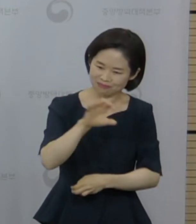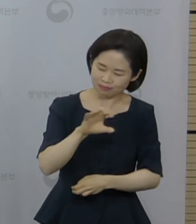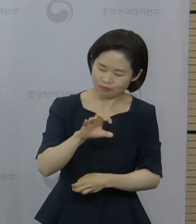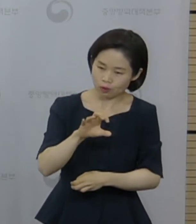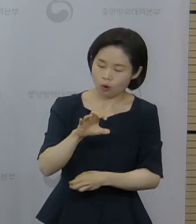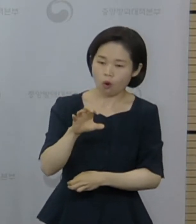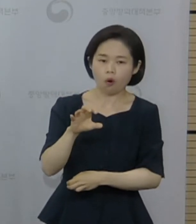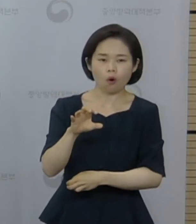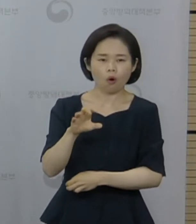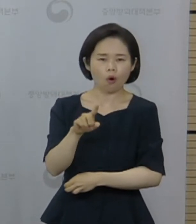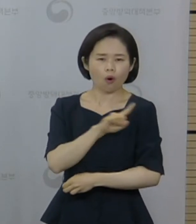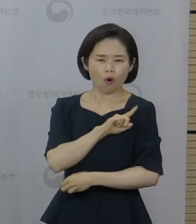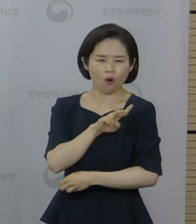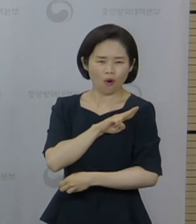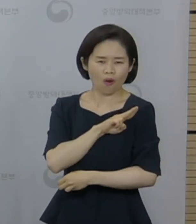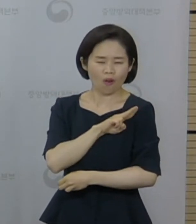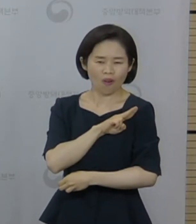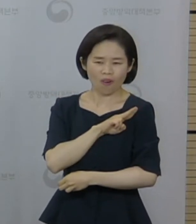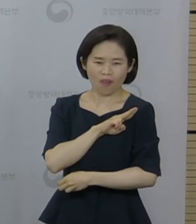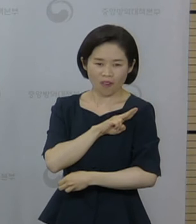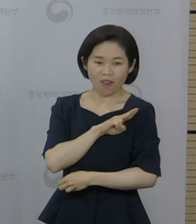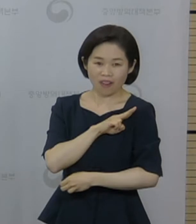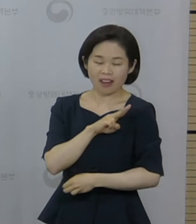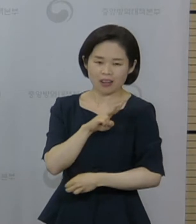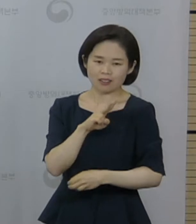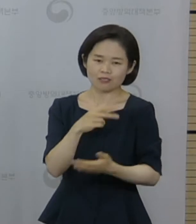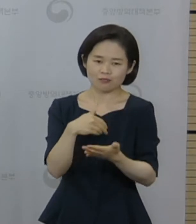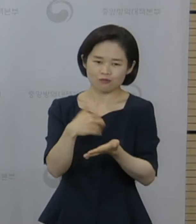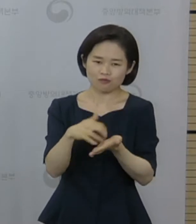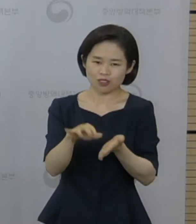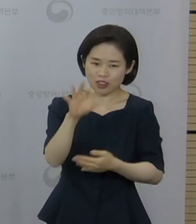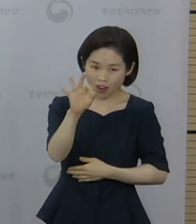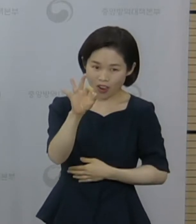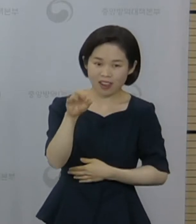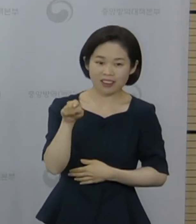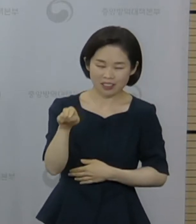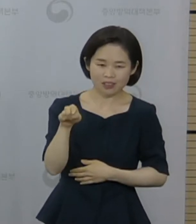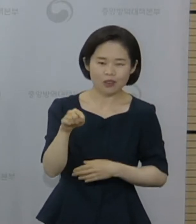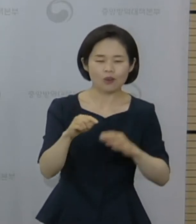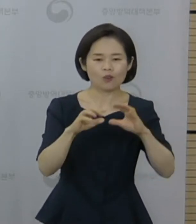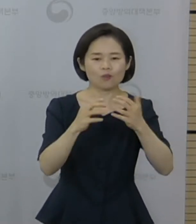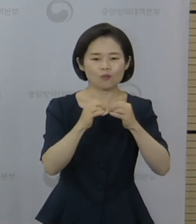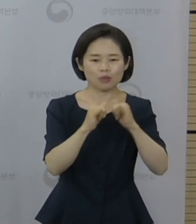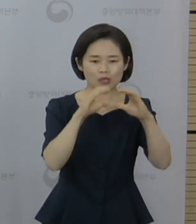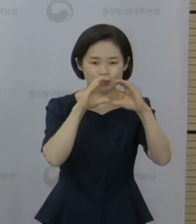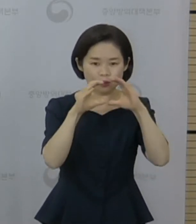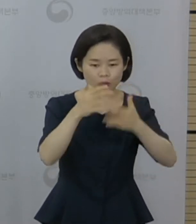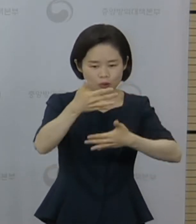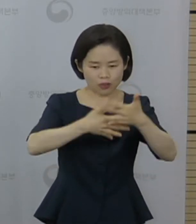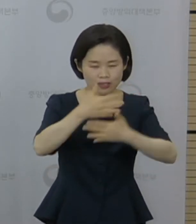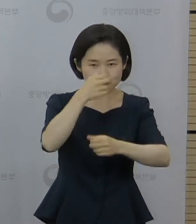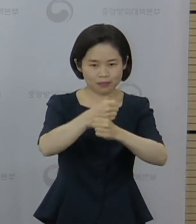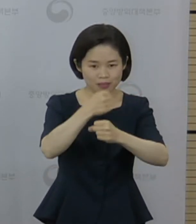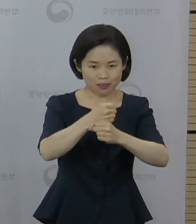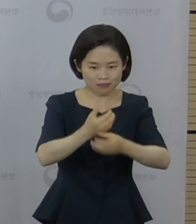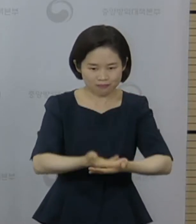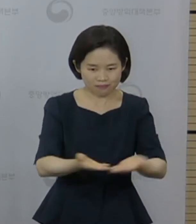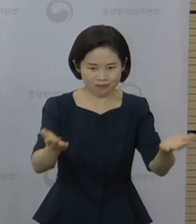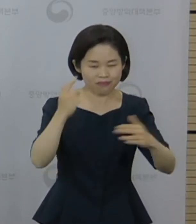중에 최우수작과 우수작으로 선정된 10건은 국민소통 컨텐츠로 제작해서 확산할 계획입니다.